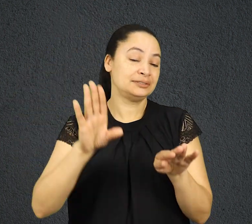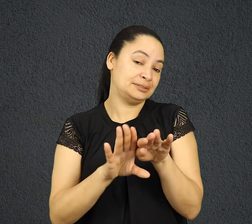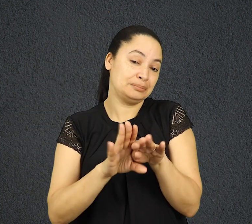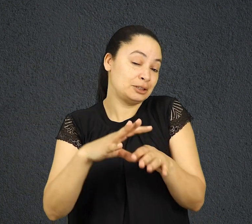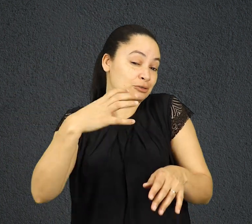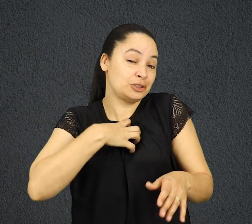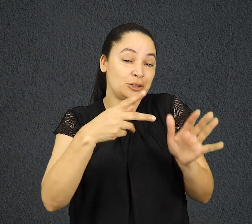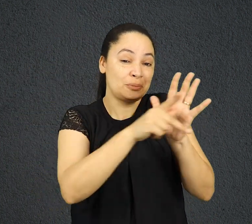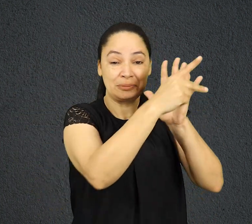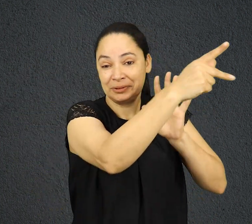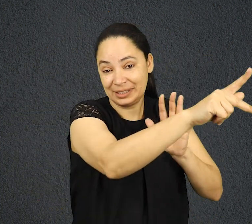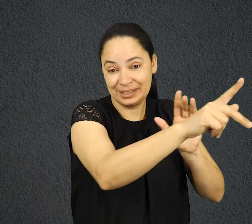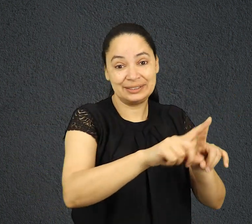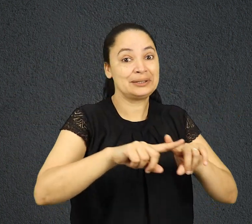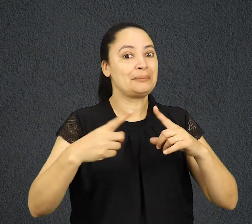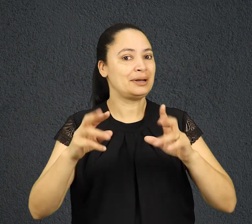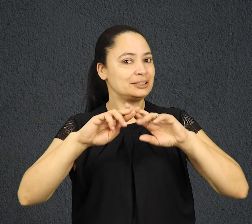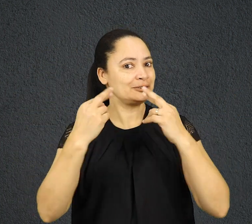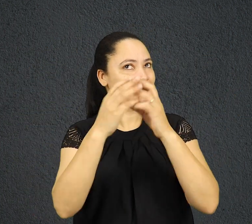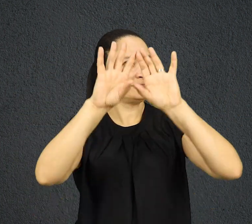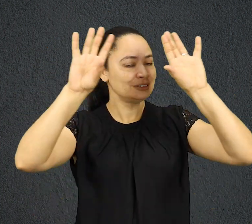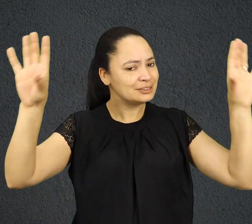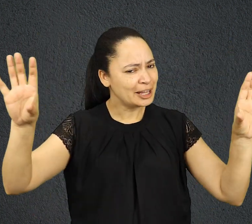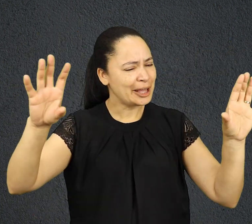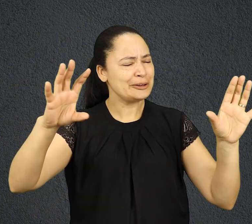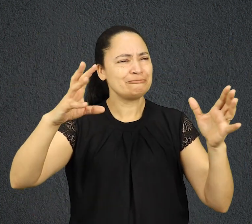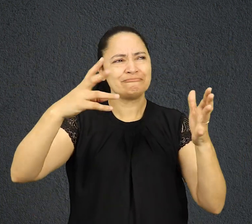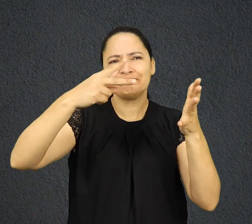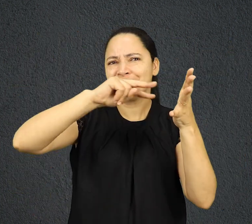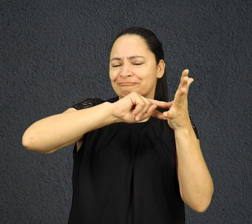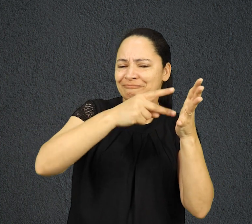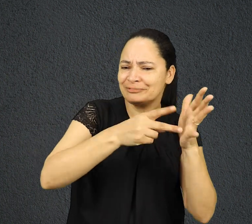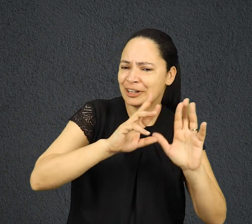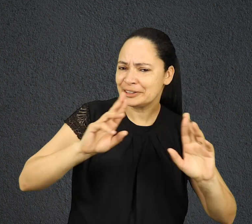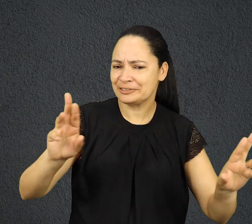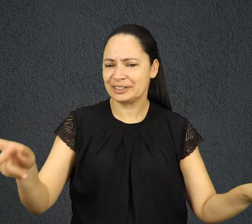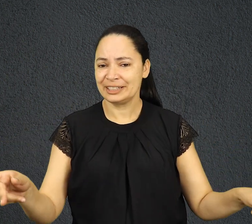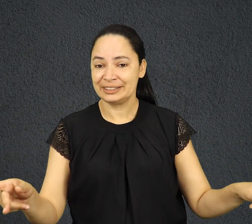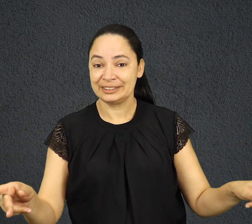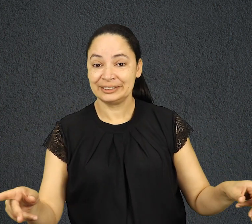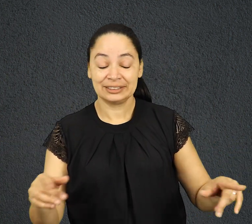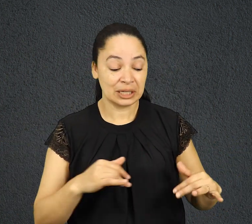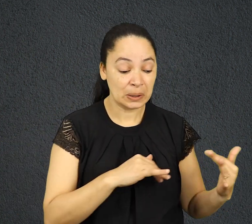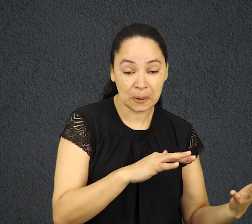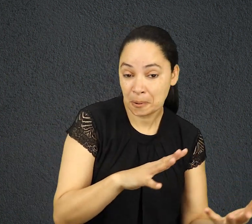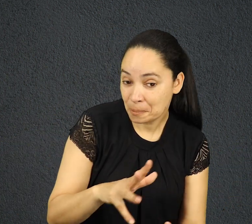judaico. Mas no reino dos céus, os conceitos são diferentes. Neste mundo, quem está em posição